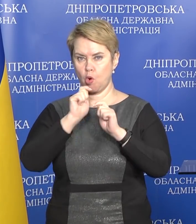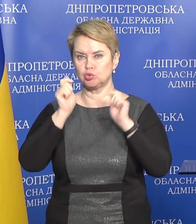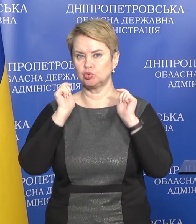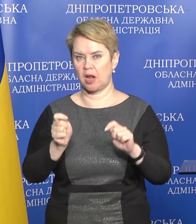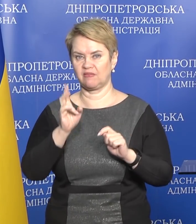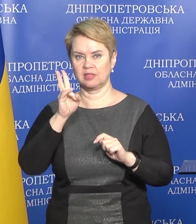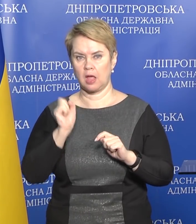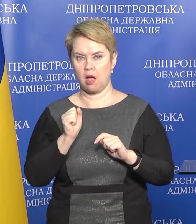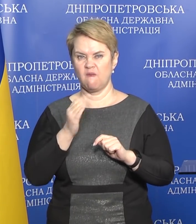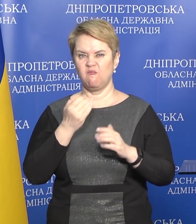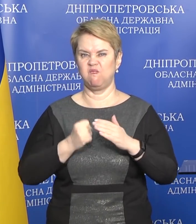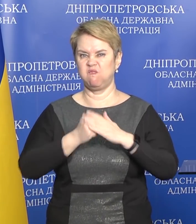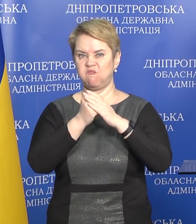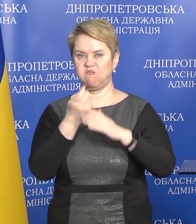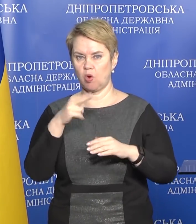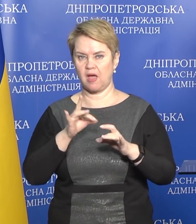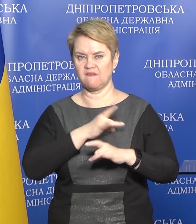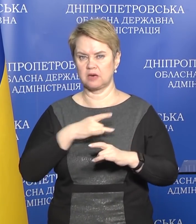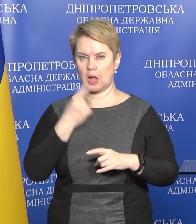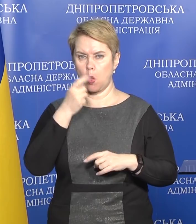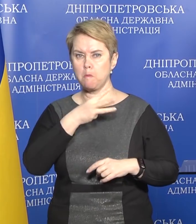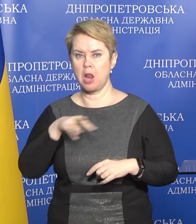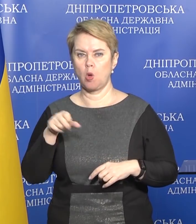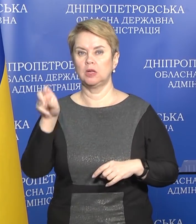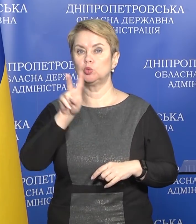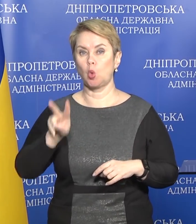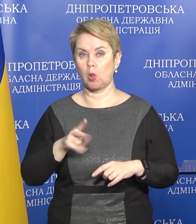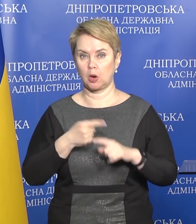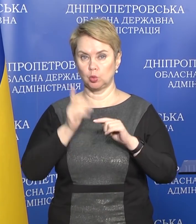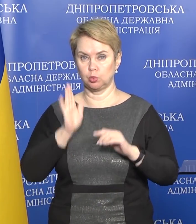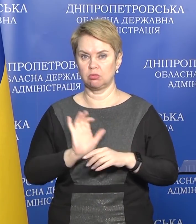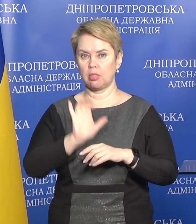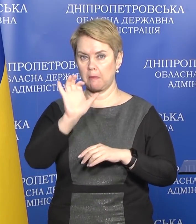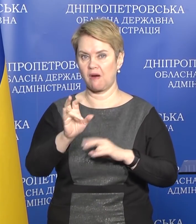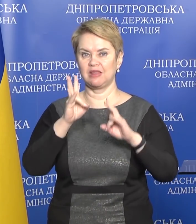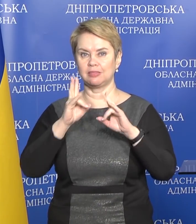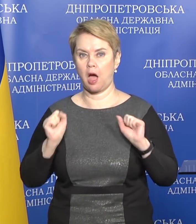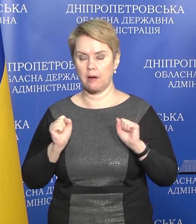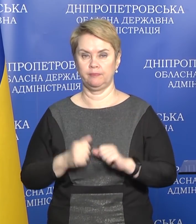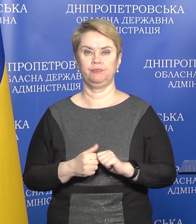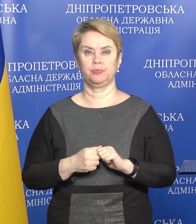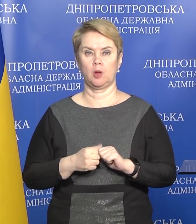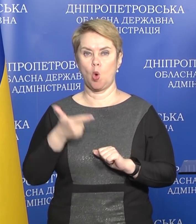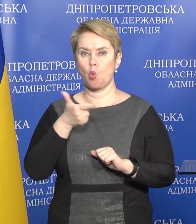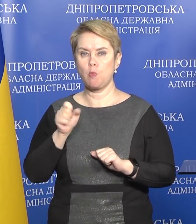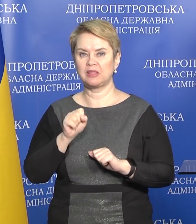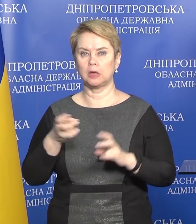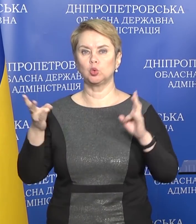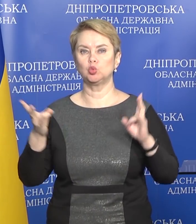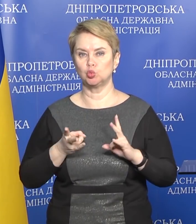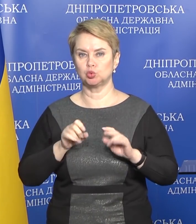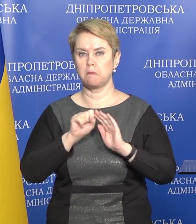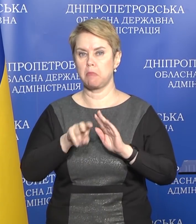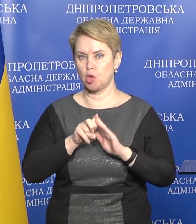на фонд в размере 1 миллиона долларов, который будет направлен на гуманитарные нужды